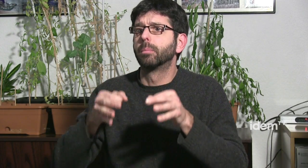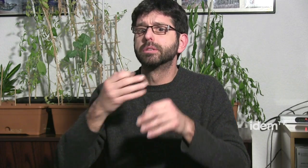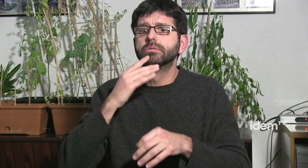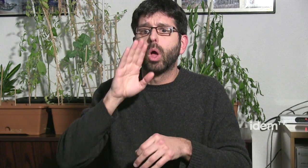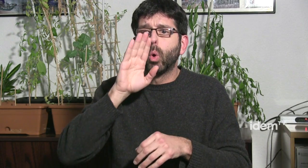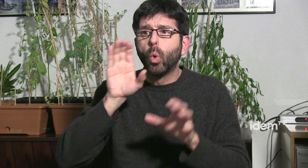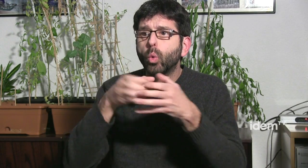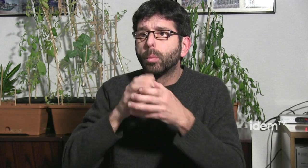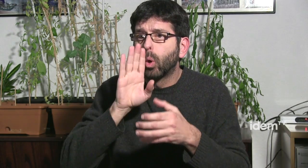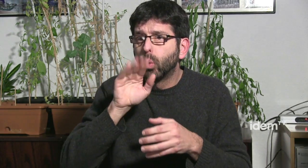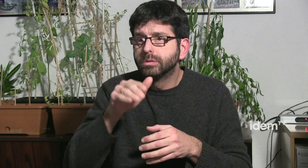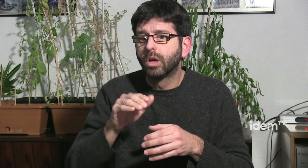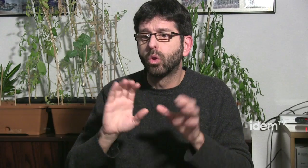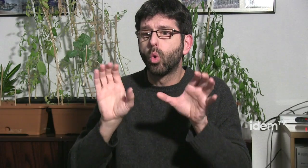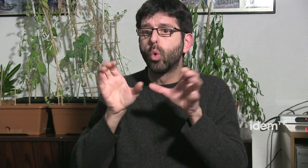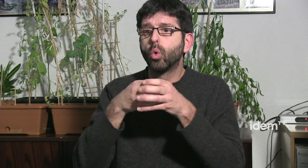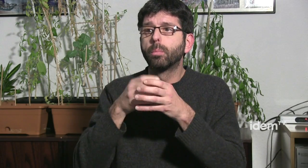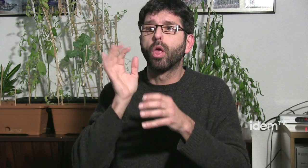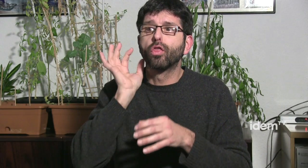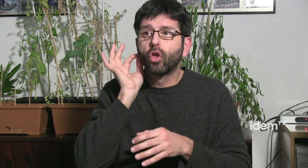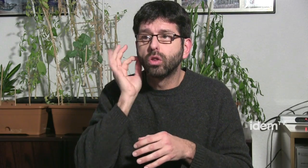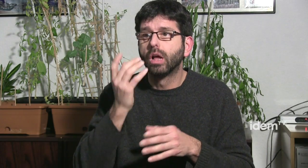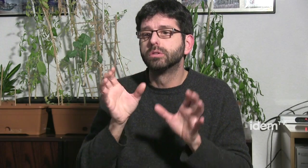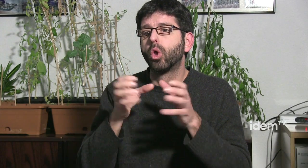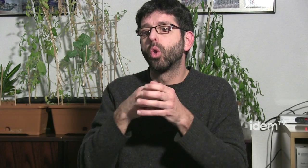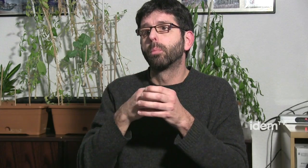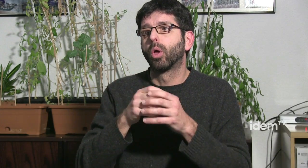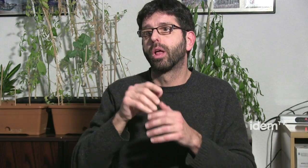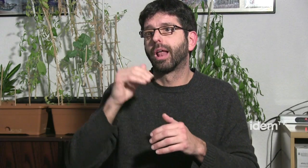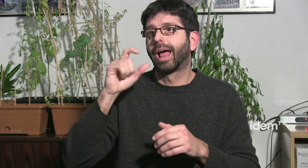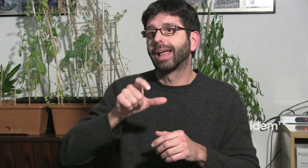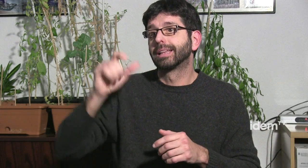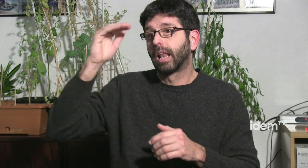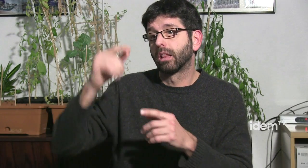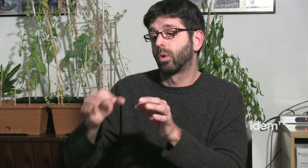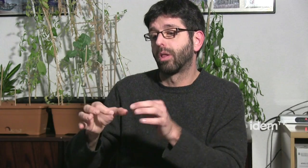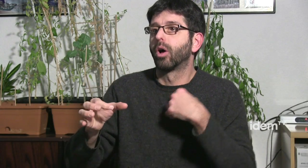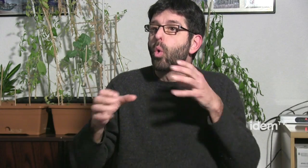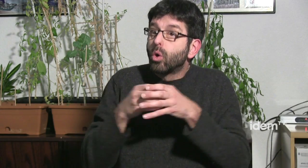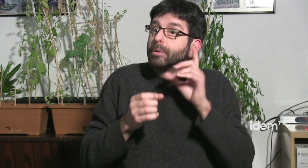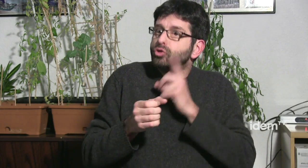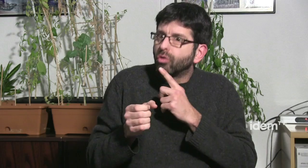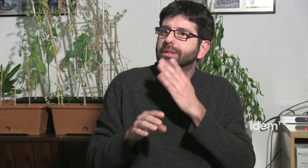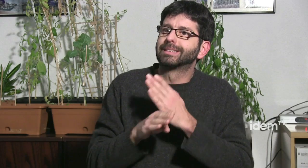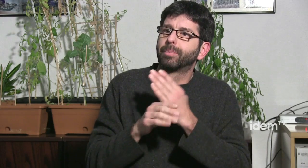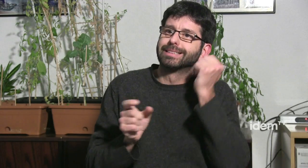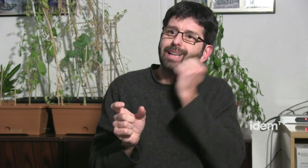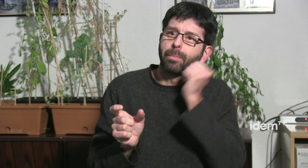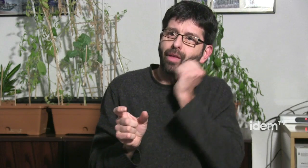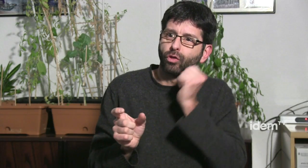per exemple les activitats són les mateixes la FESOC fer una excursió participar en el